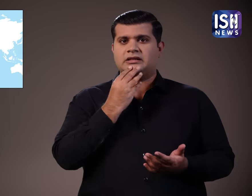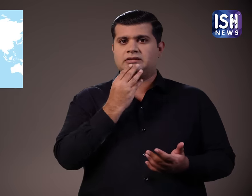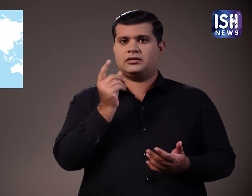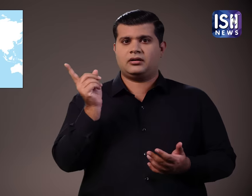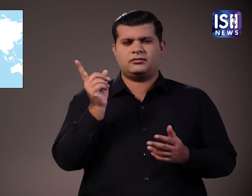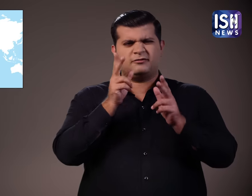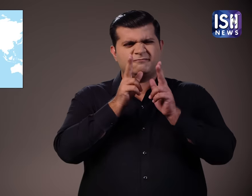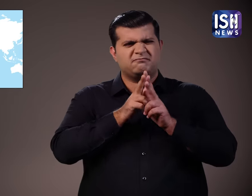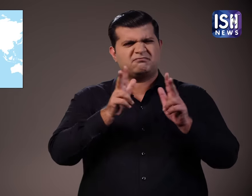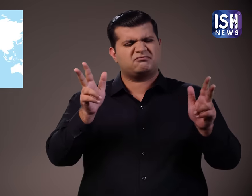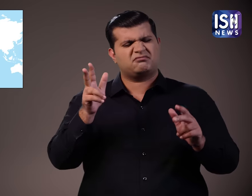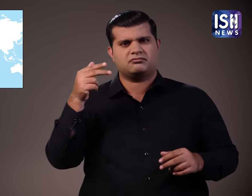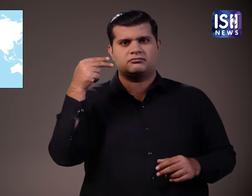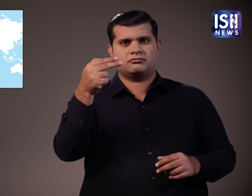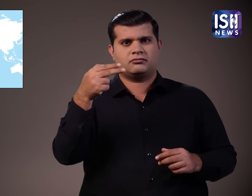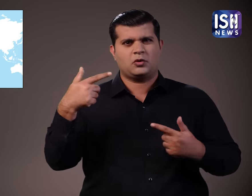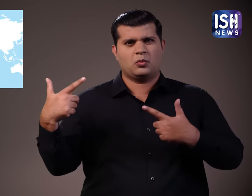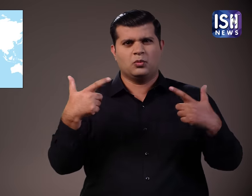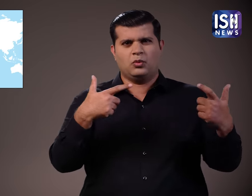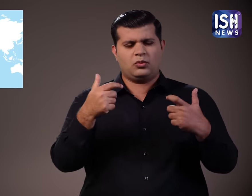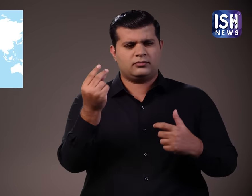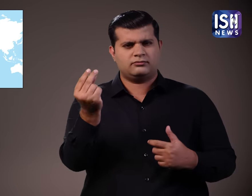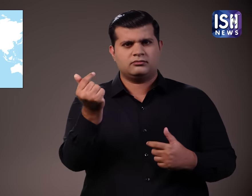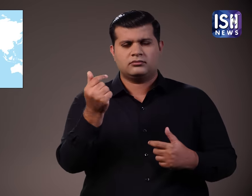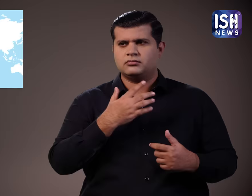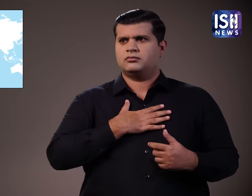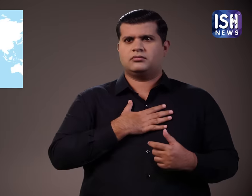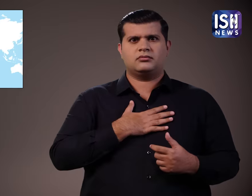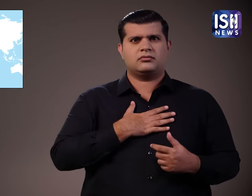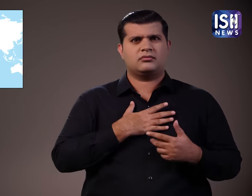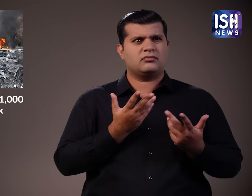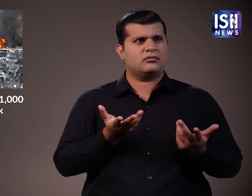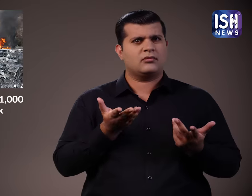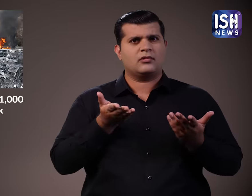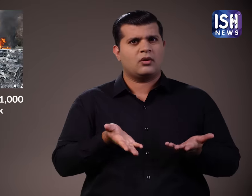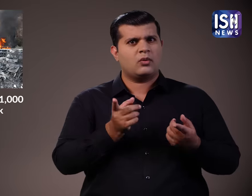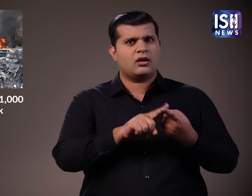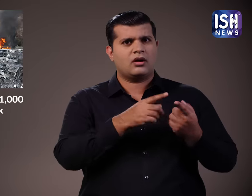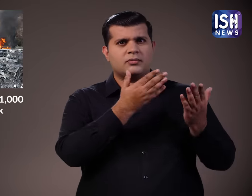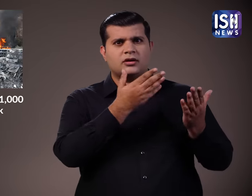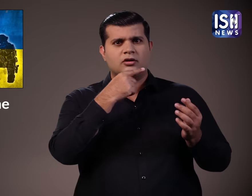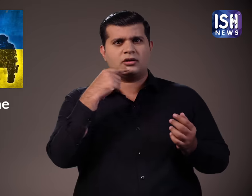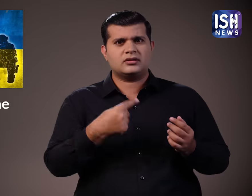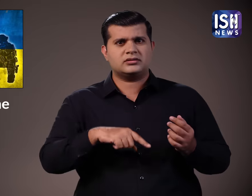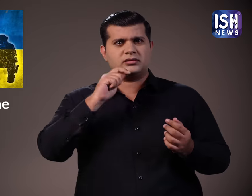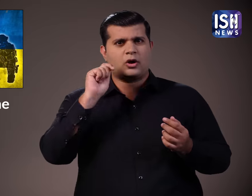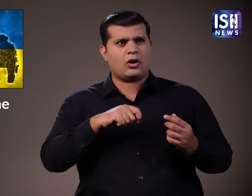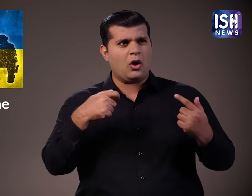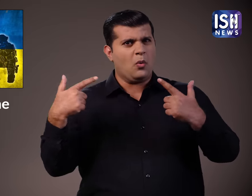गोशना की कि देश युद में है आश्चेरे जनक रूस यूकरेन पहले से ही युद की स्थिति में है